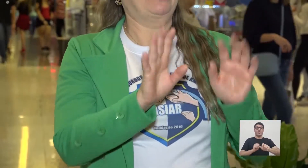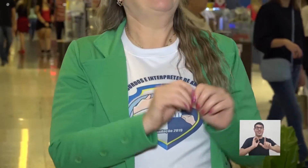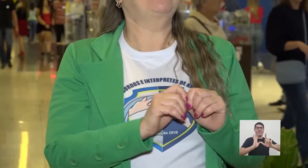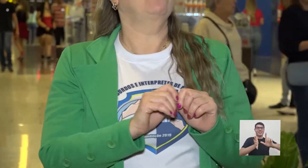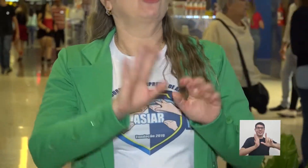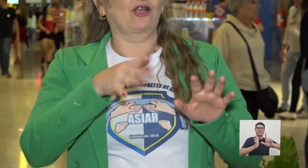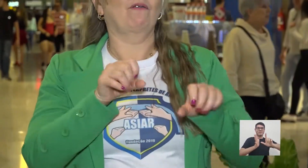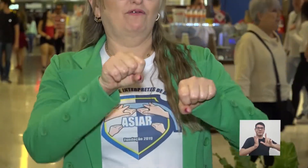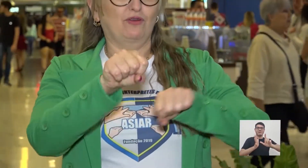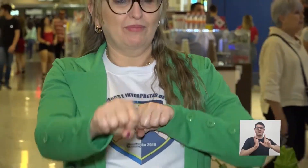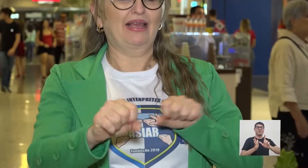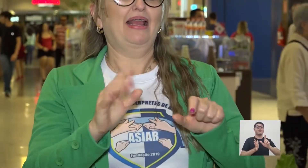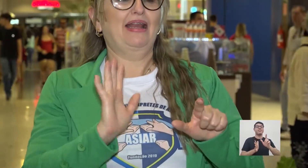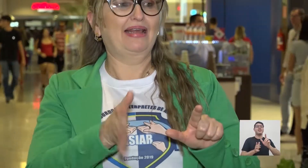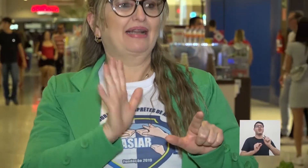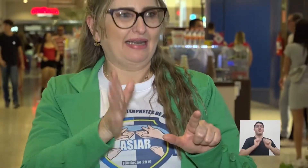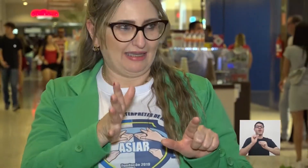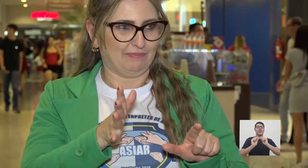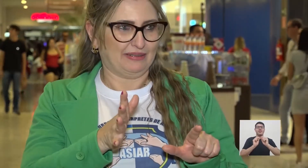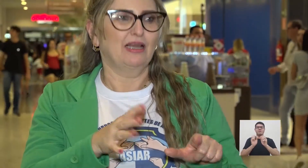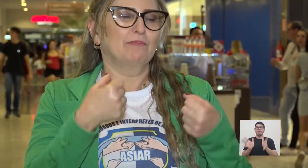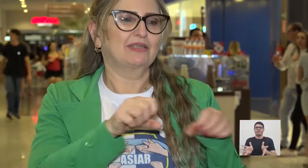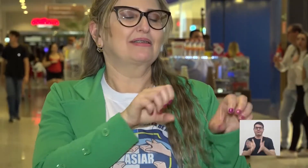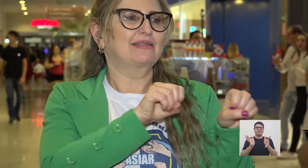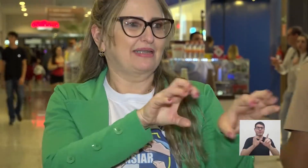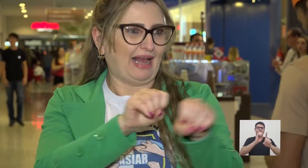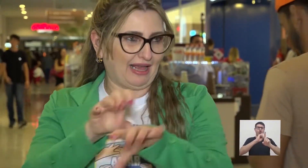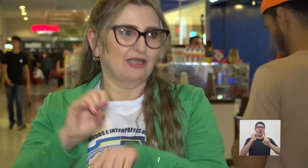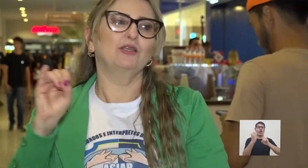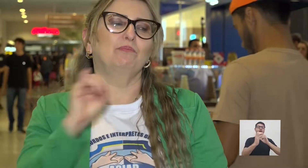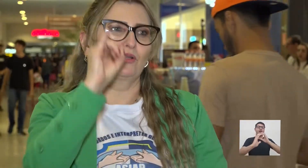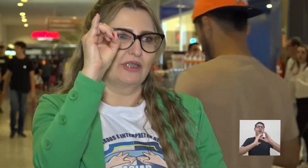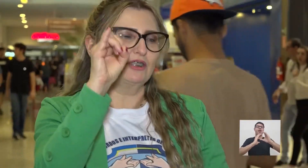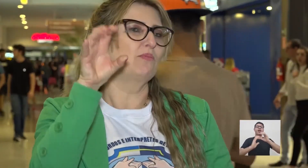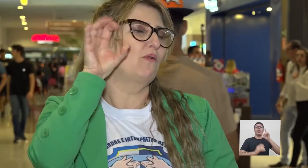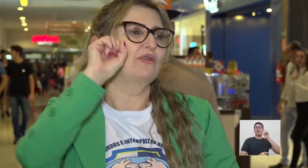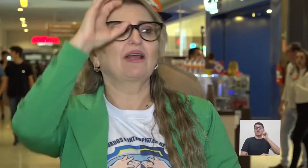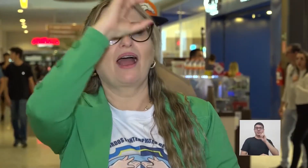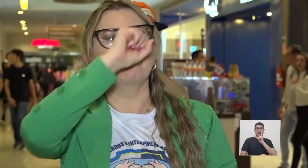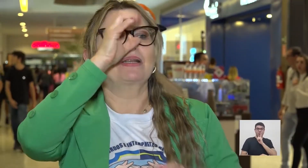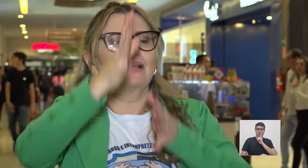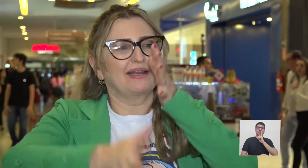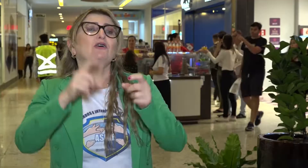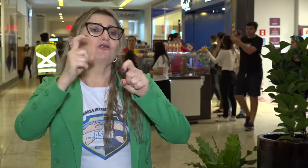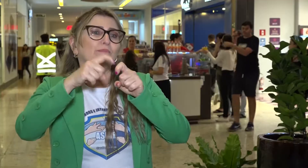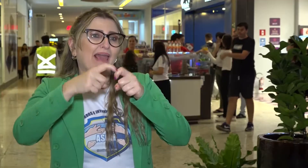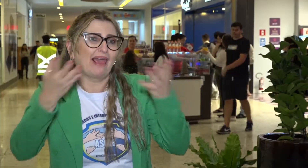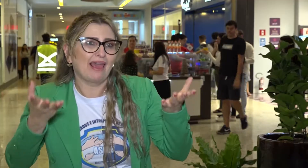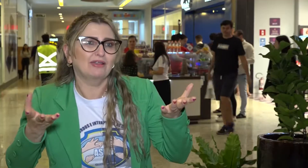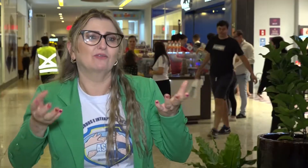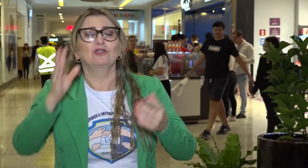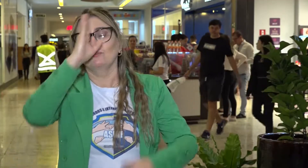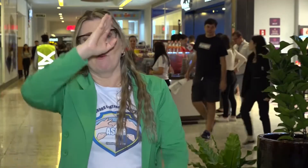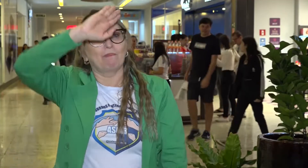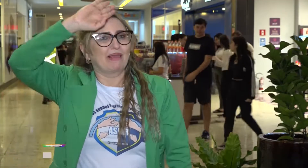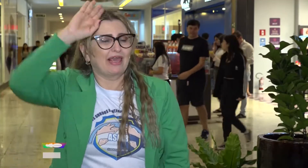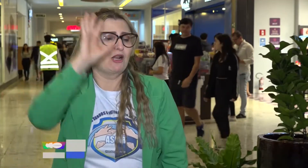é ensinar e incentivar a sociedade a se comunicar também com quem não pode ouvir. Por exemplo, no médico é preciso que tenha